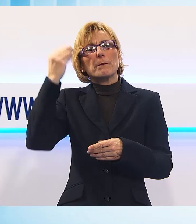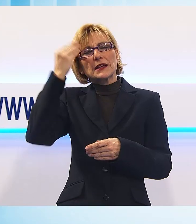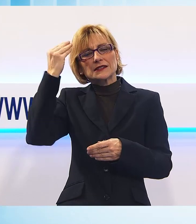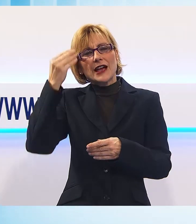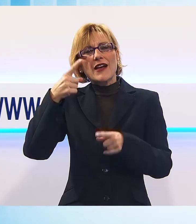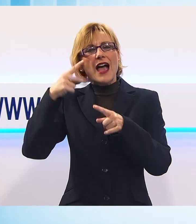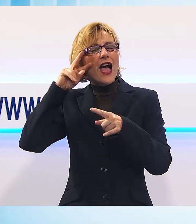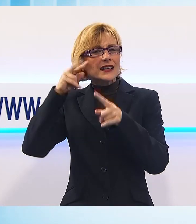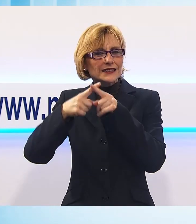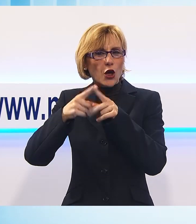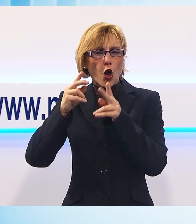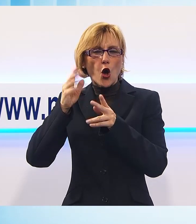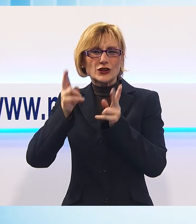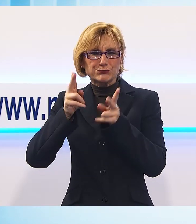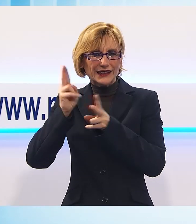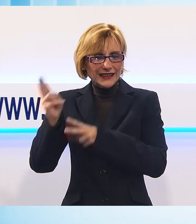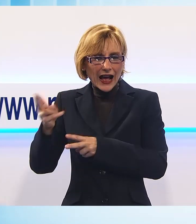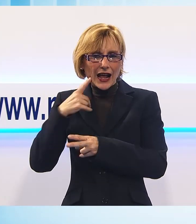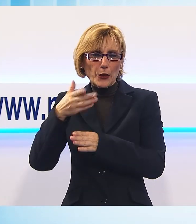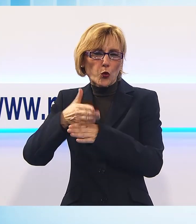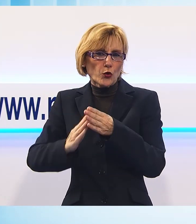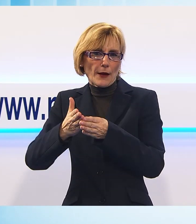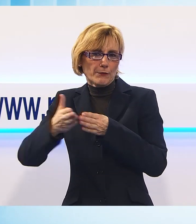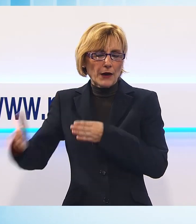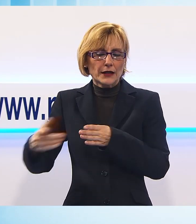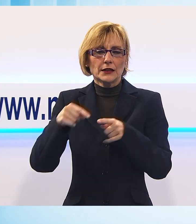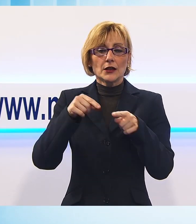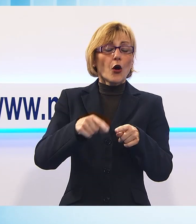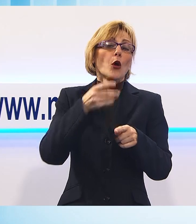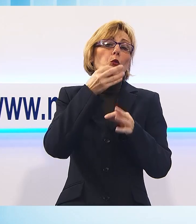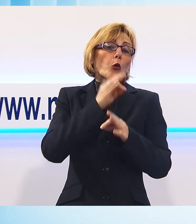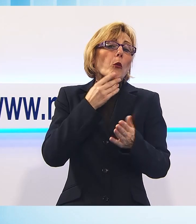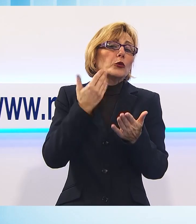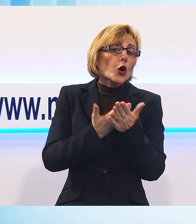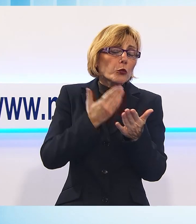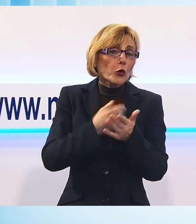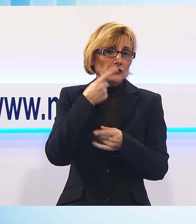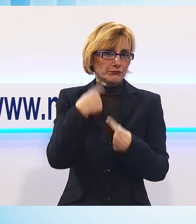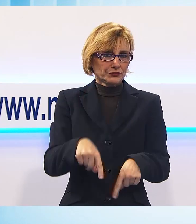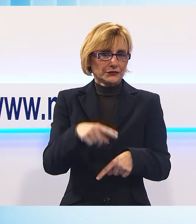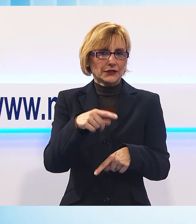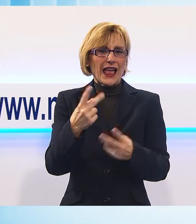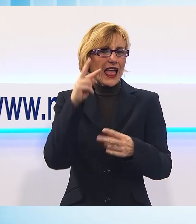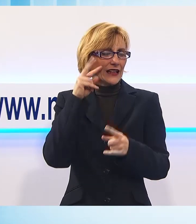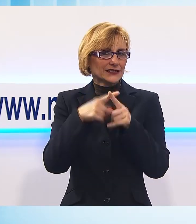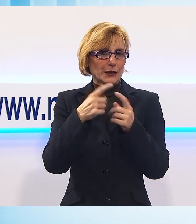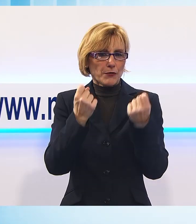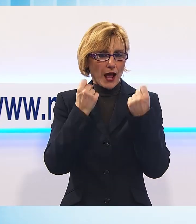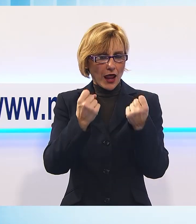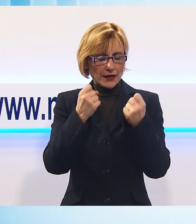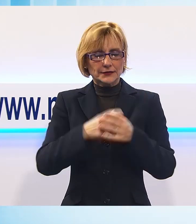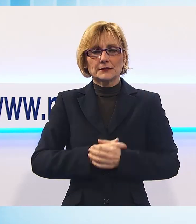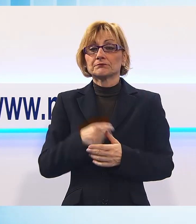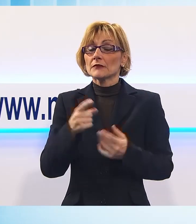integrativi dei percorsi sociosanitari. La necessità di una piscina riabilitativa a servizio della disabilità, ha affermato il primo